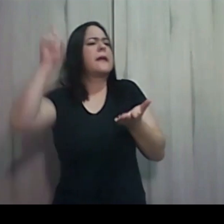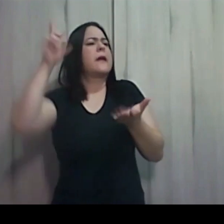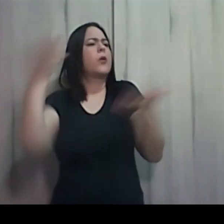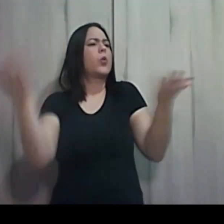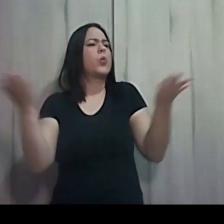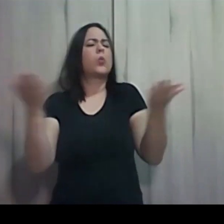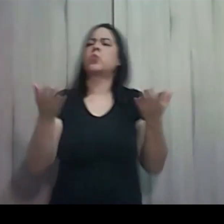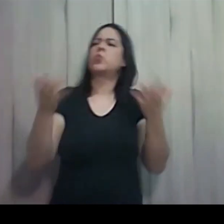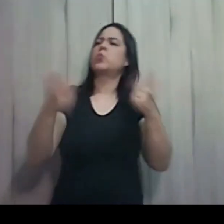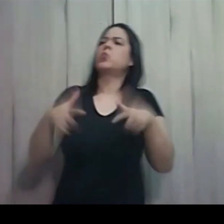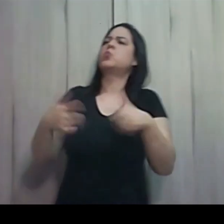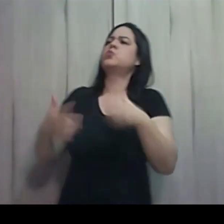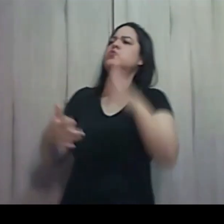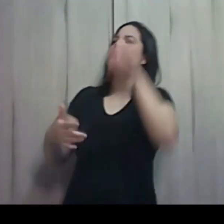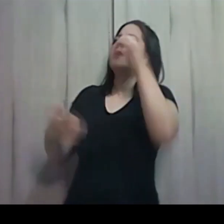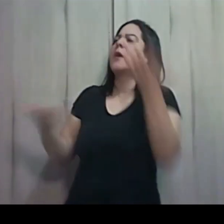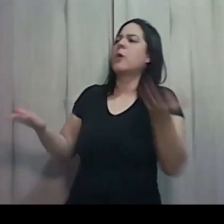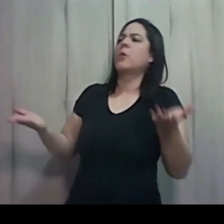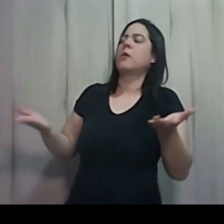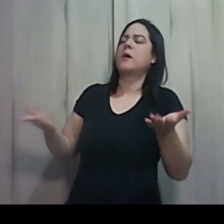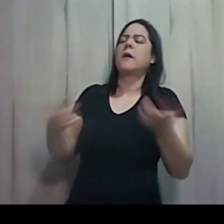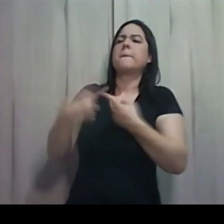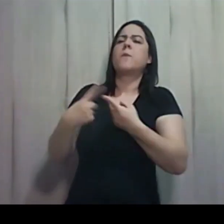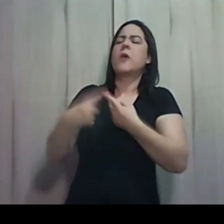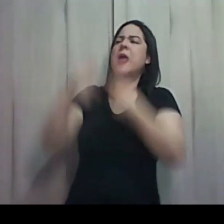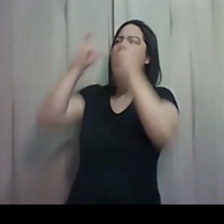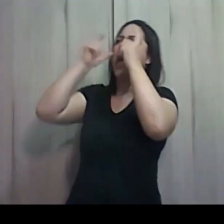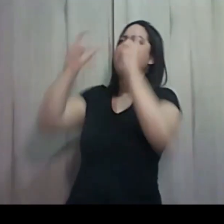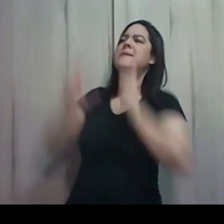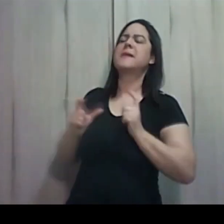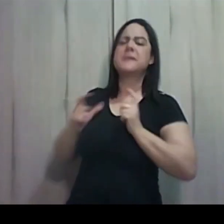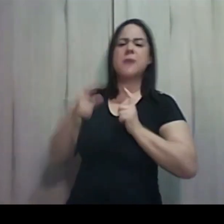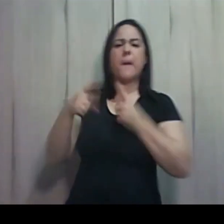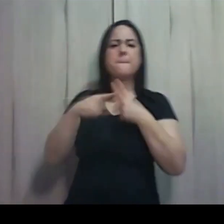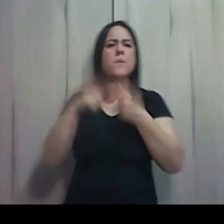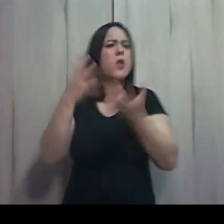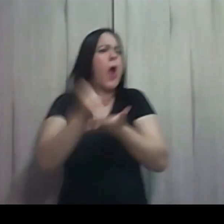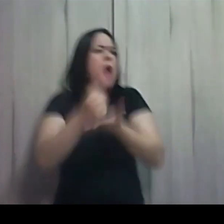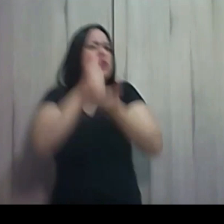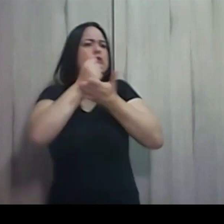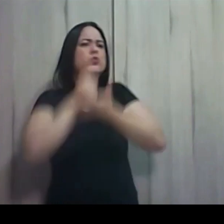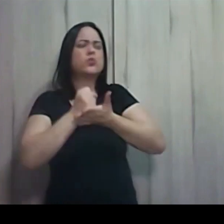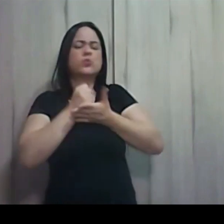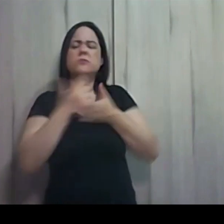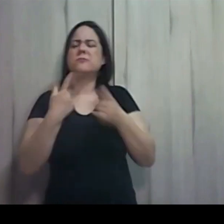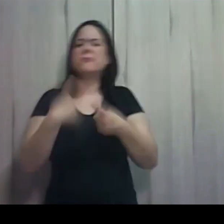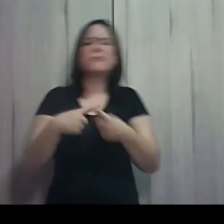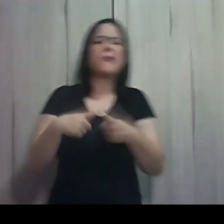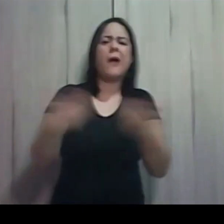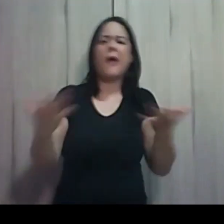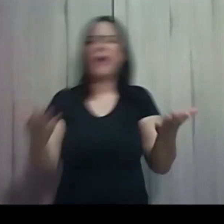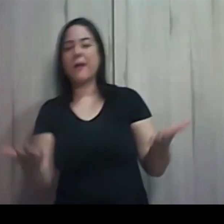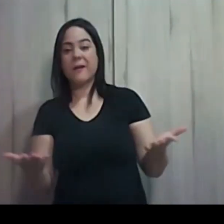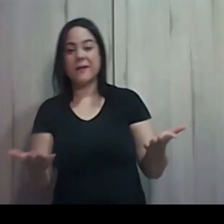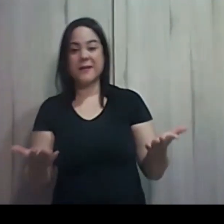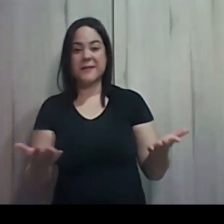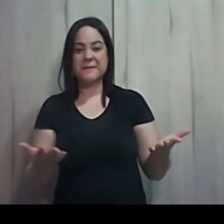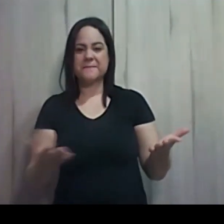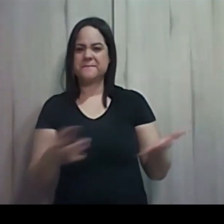está? Por que Ele não nos ouve? Por que Ele não nos socorre? Por que Ele não nos ajuda? Você já fez essa pergunta alguma